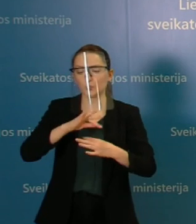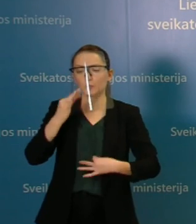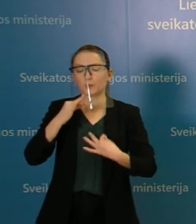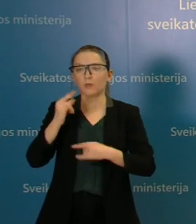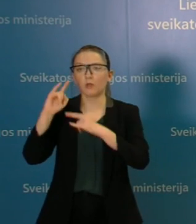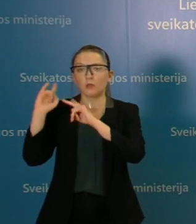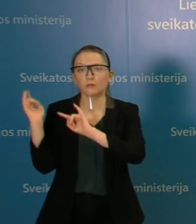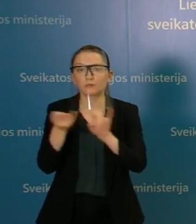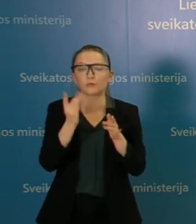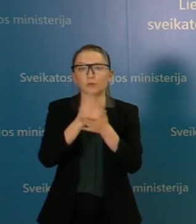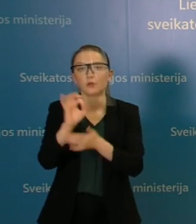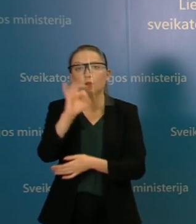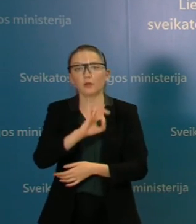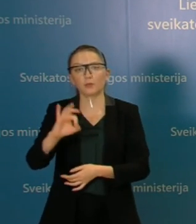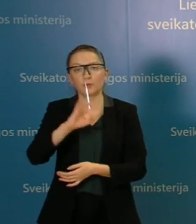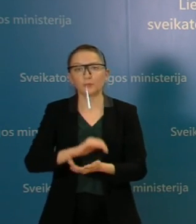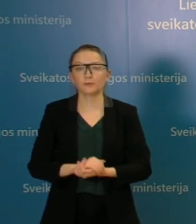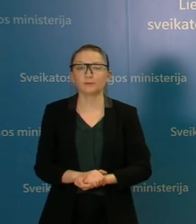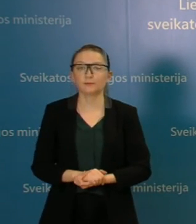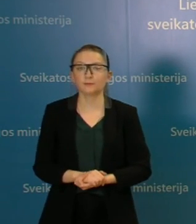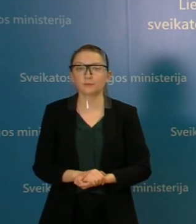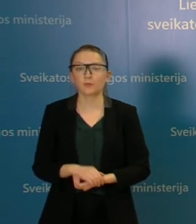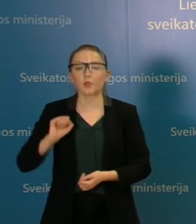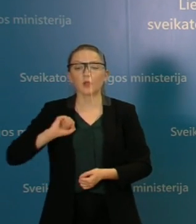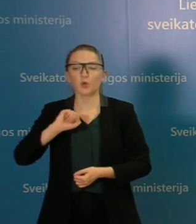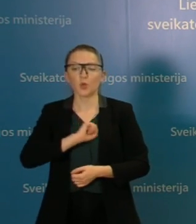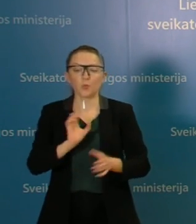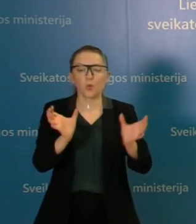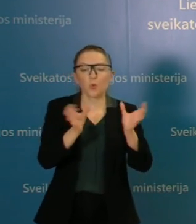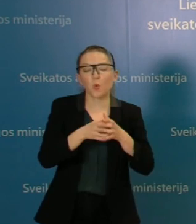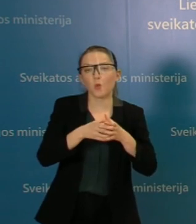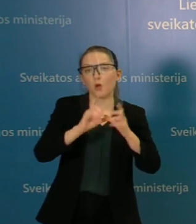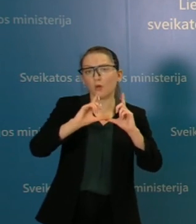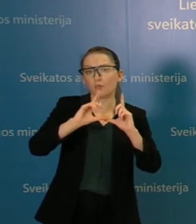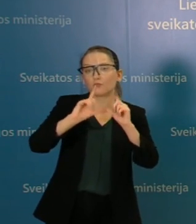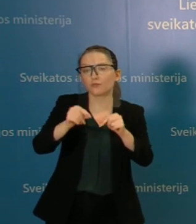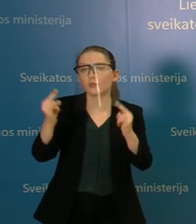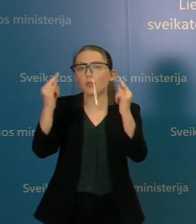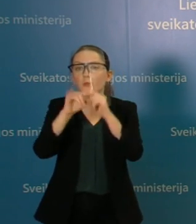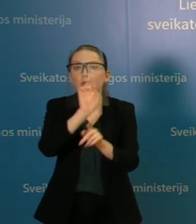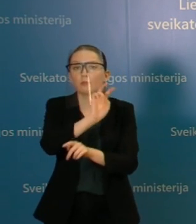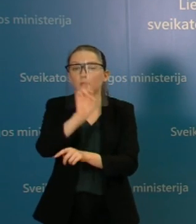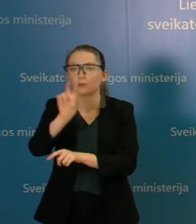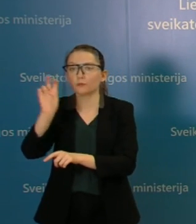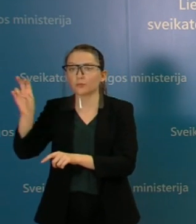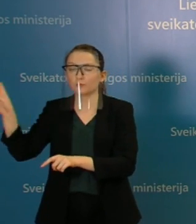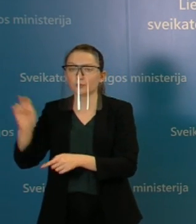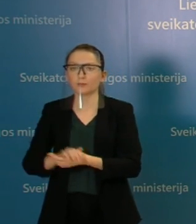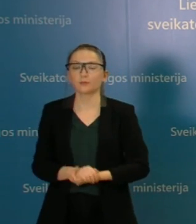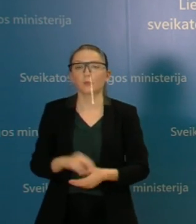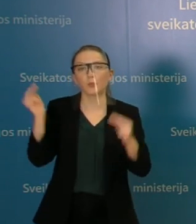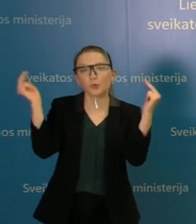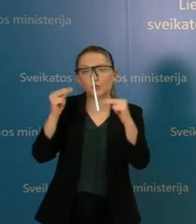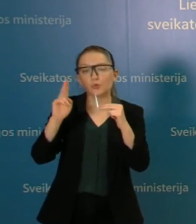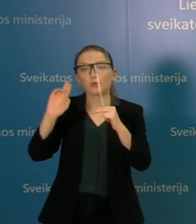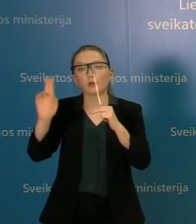skleidžiamas, tai yra dėl medikų komandų vykimo į namus, prižiūrint pacientus,